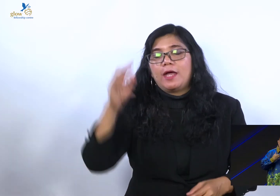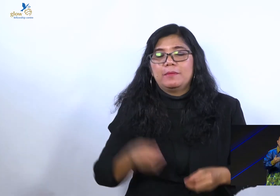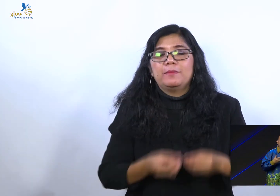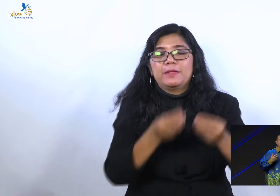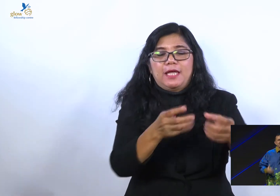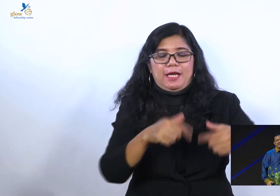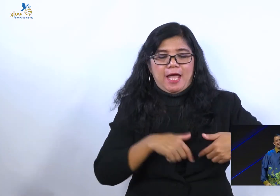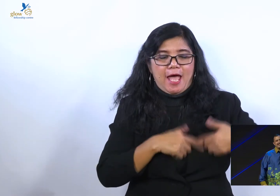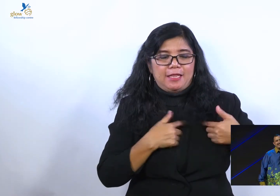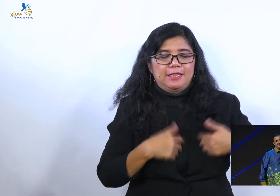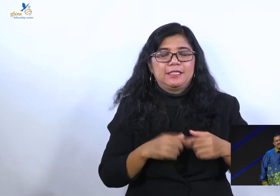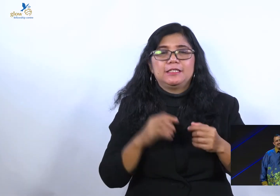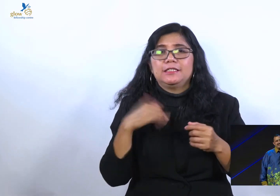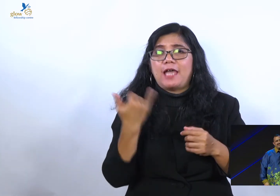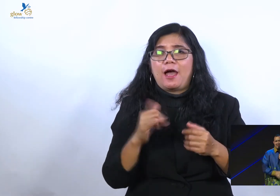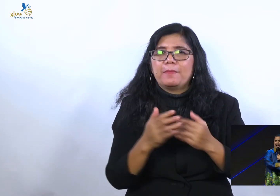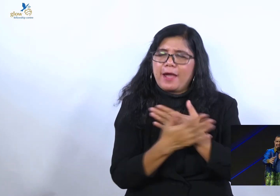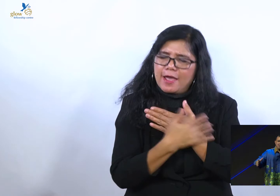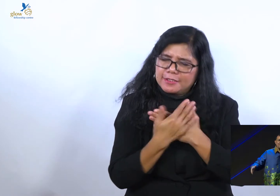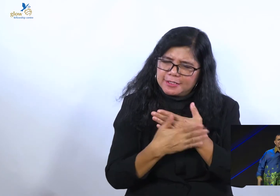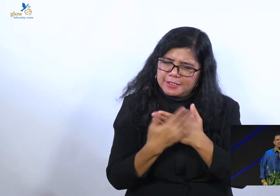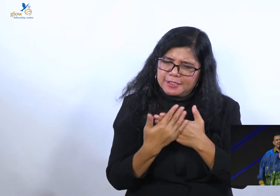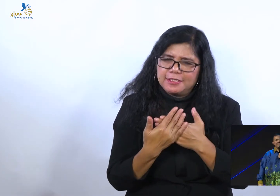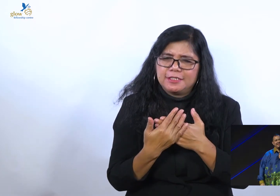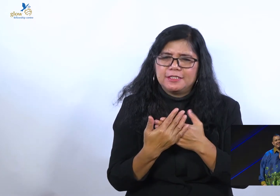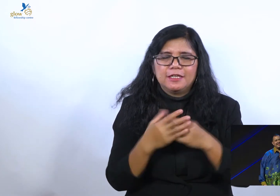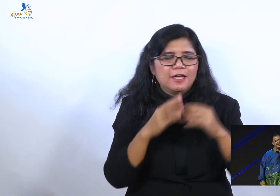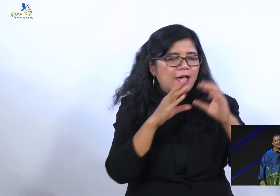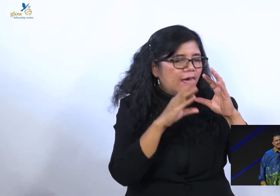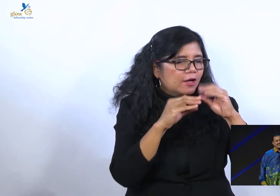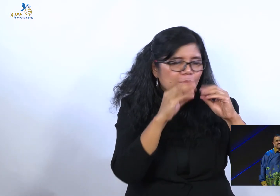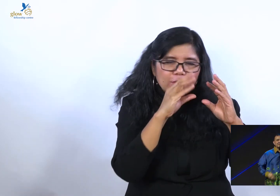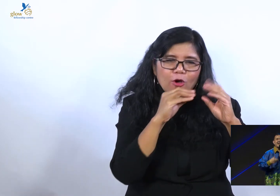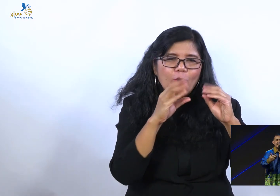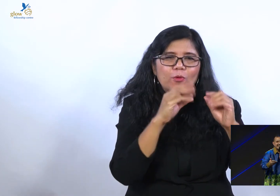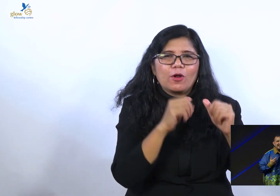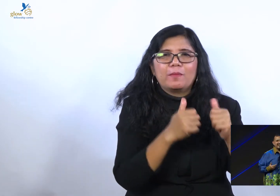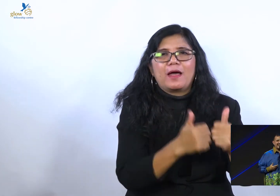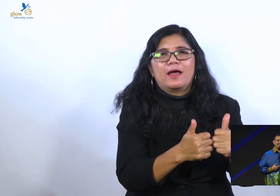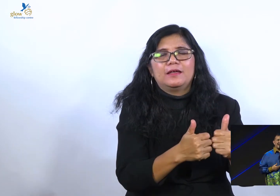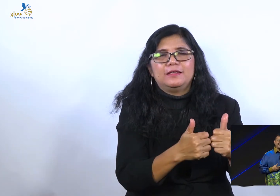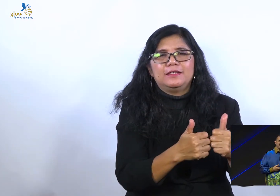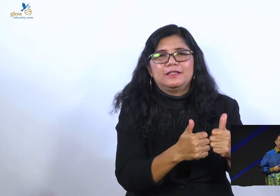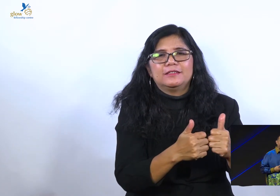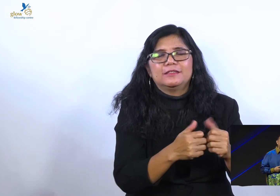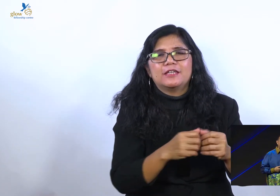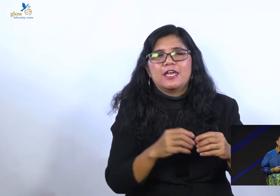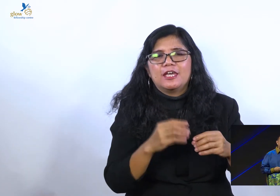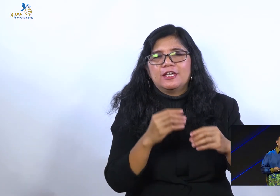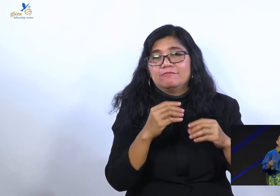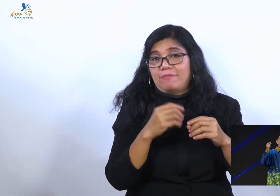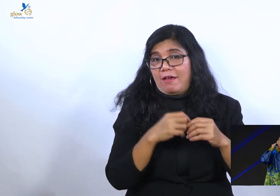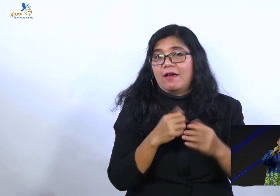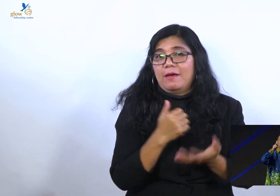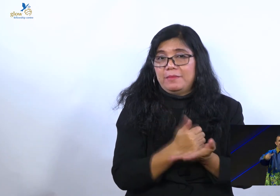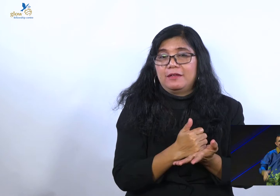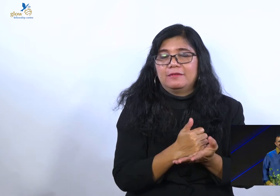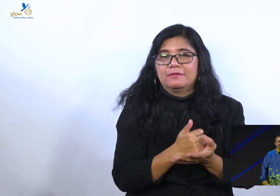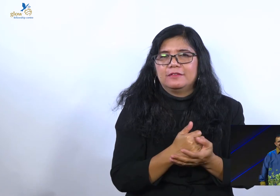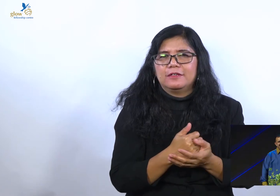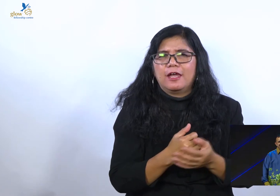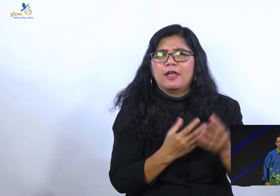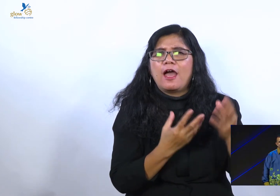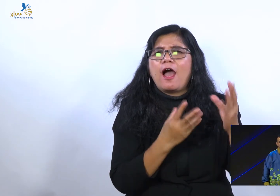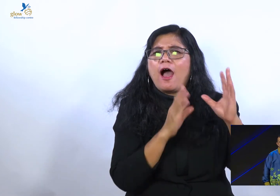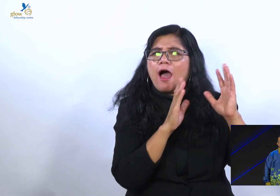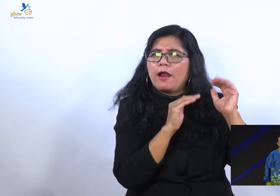Untuk berdiskusi. Untuk ajak ngobrol. Untuk saling sharing dalam kasih Tuhan. Dengan harapan.